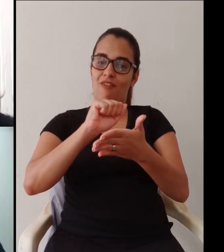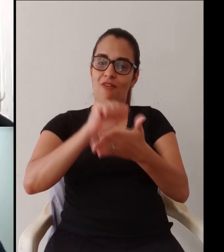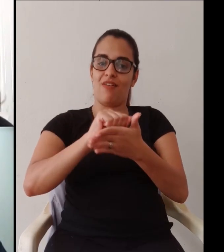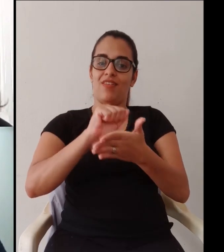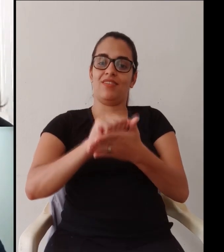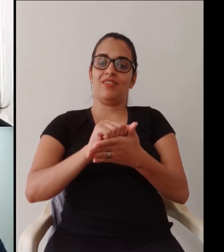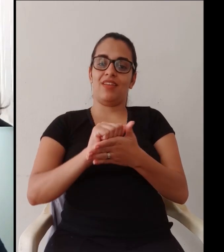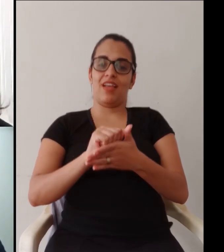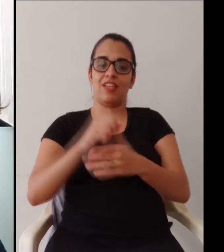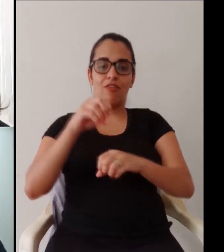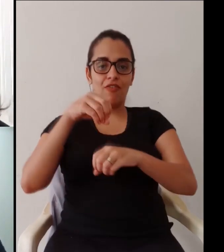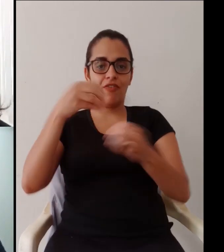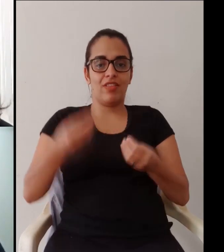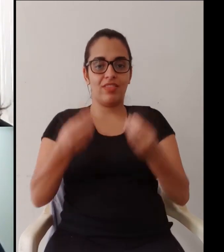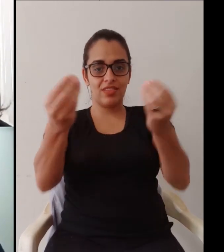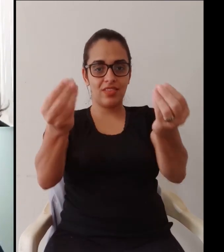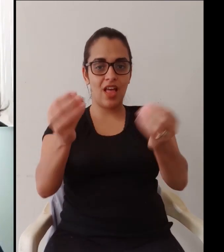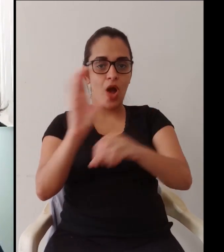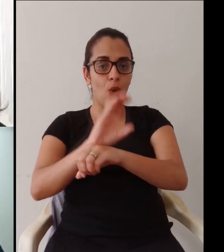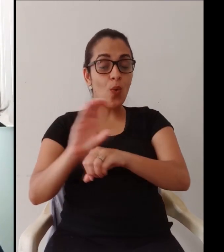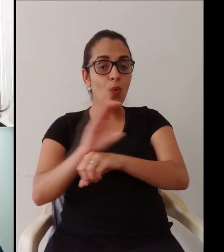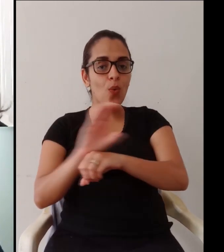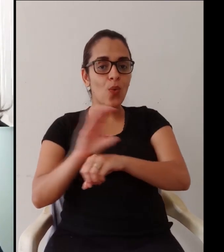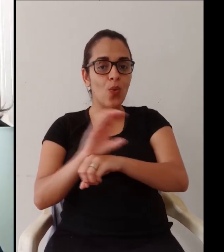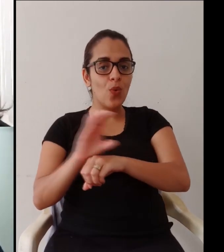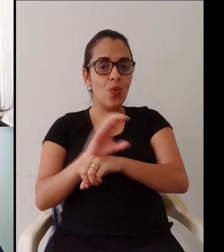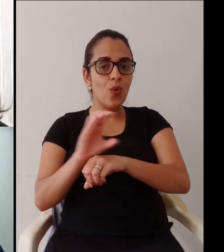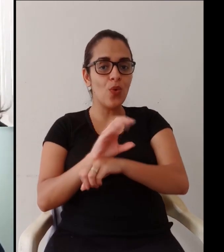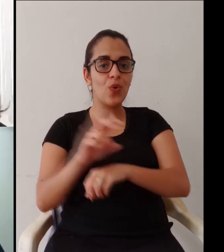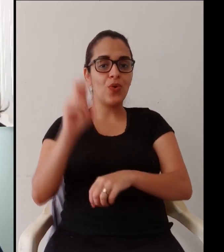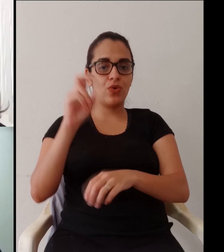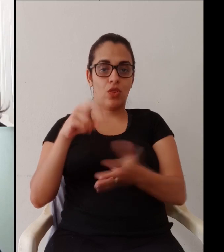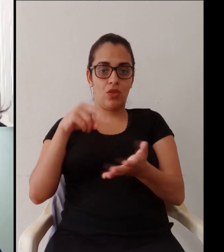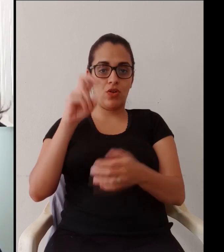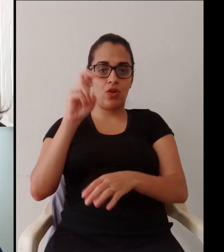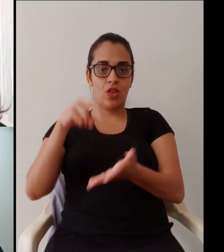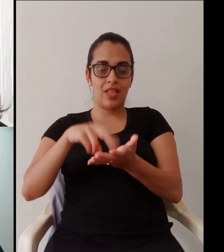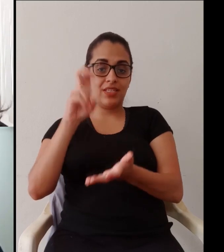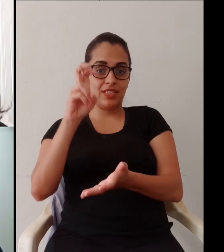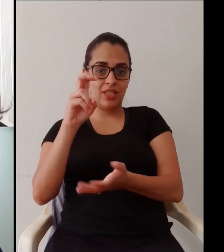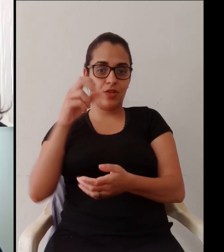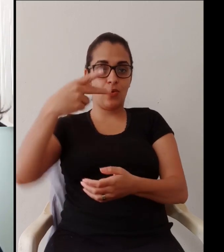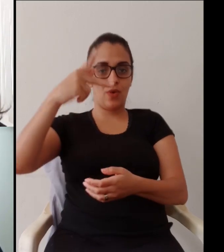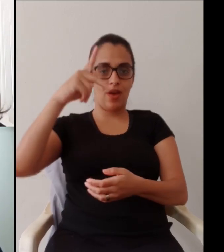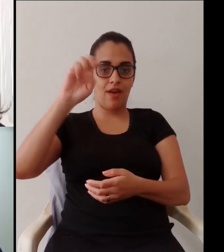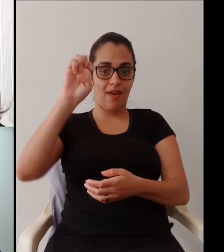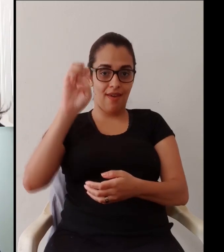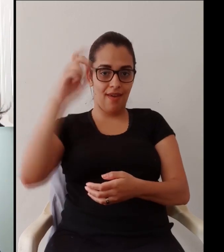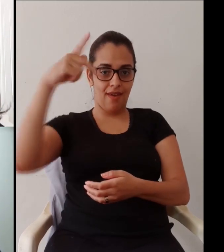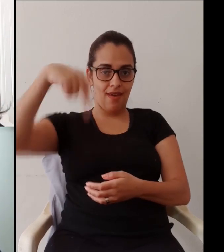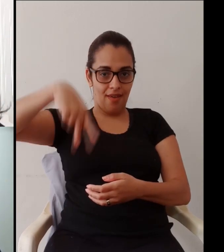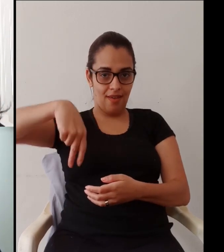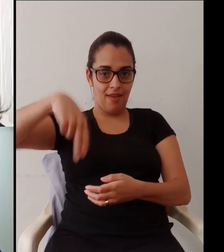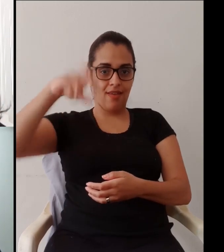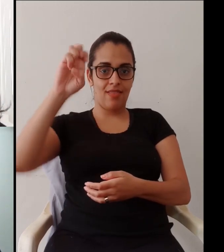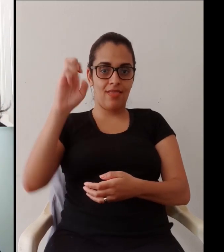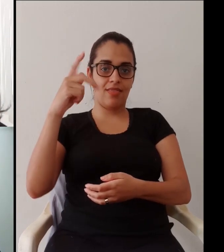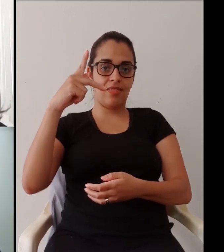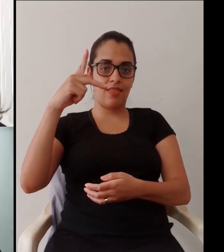ideia, porque nós temos muito orgulho disso, né, nós fomos recredenciados para ofertar cursos na modalidade EAD com nota